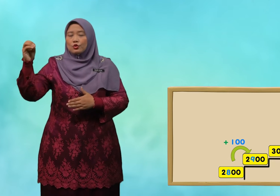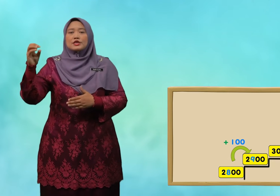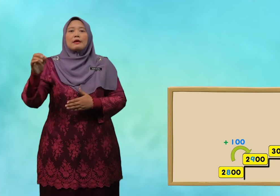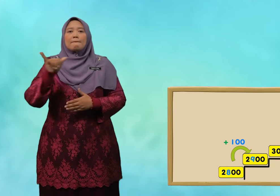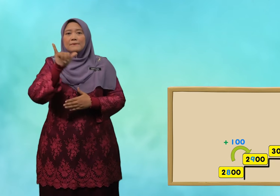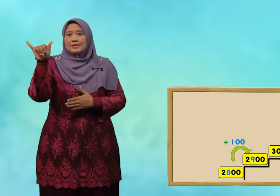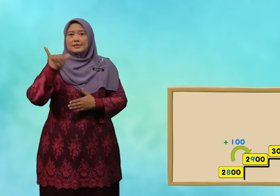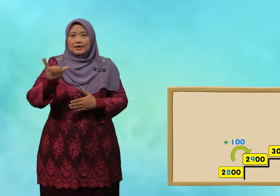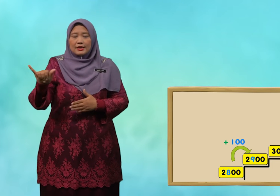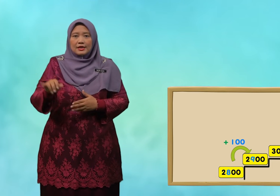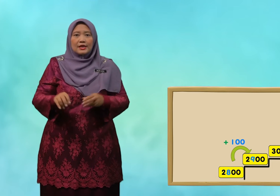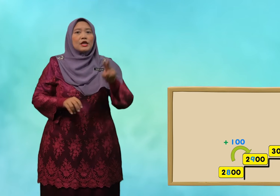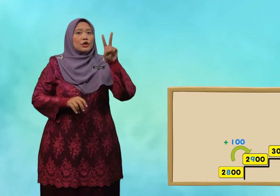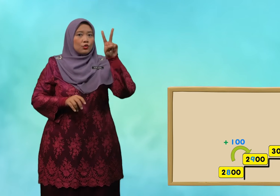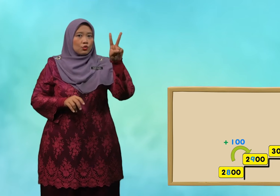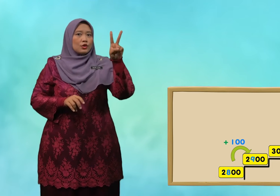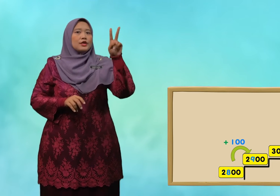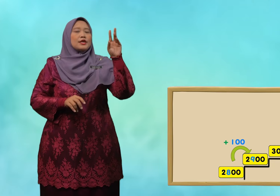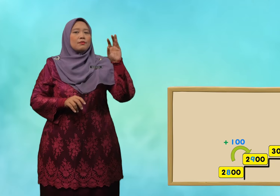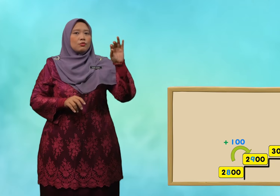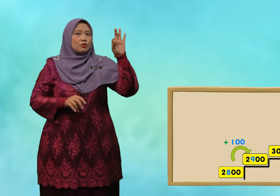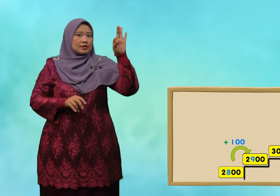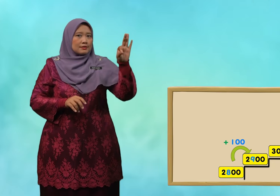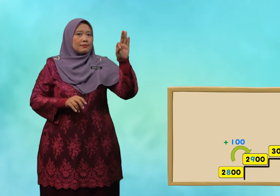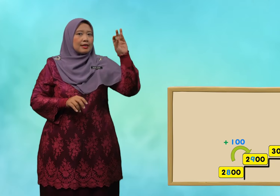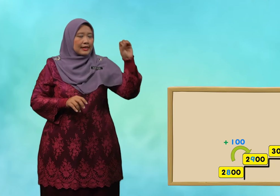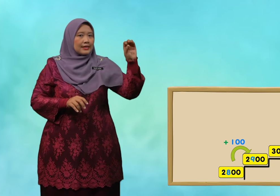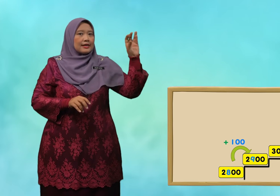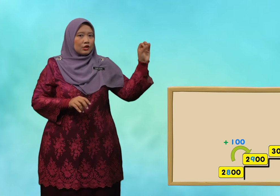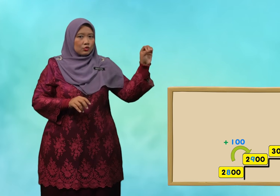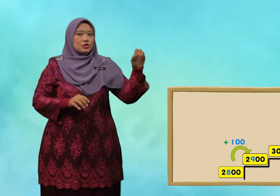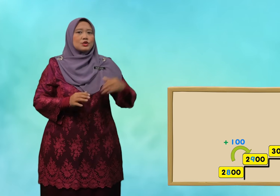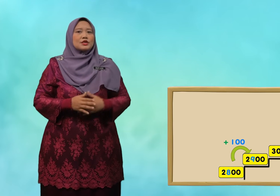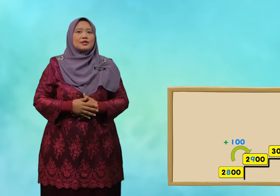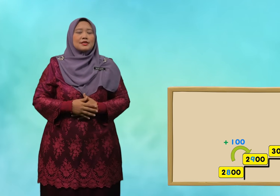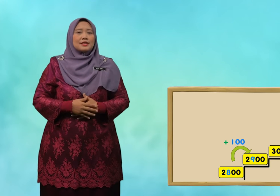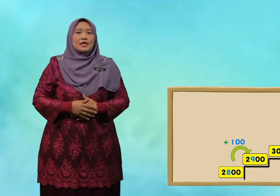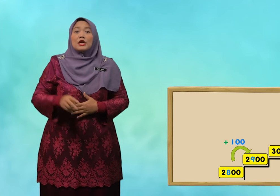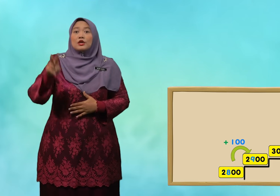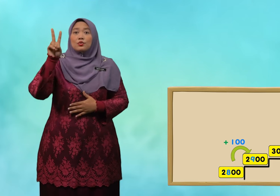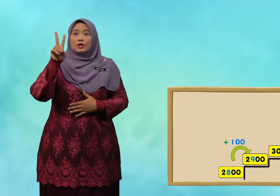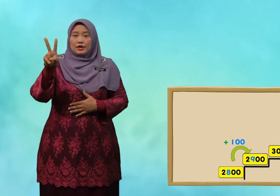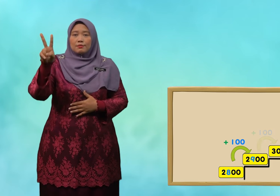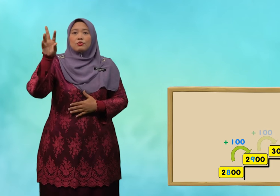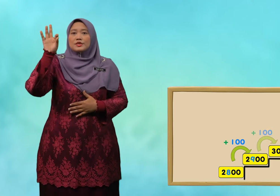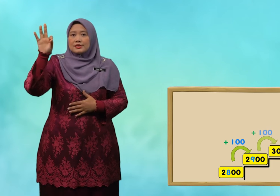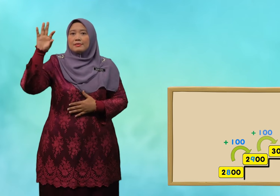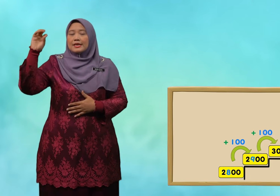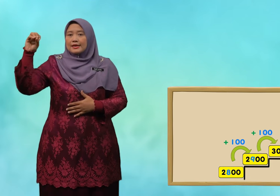menjadi 2,900 2,900